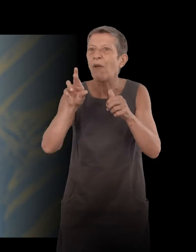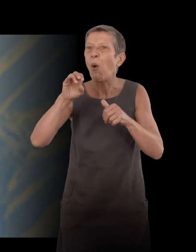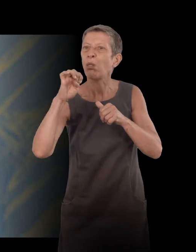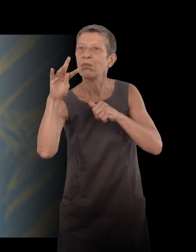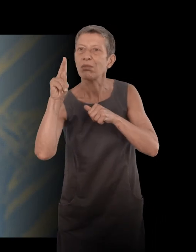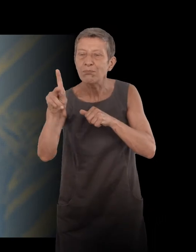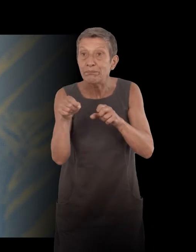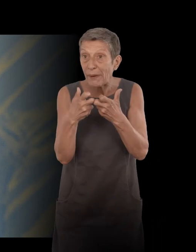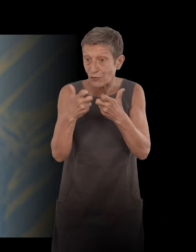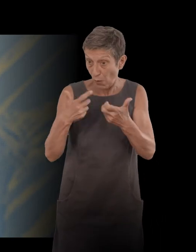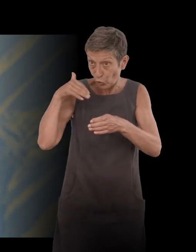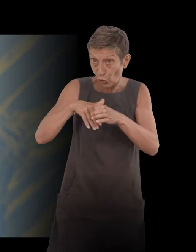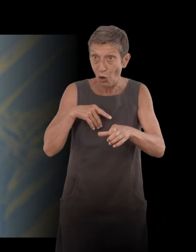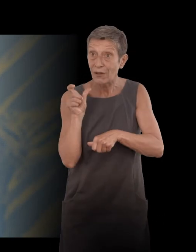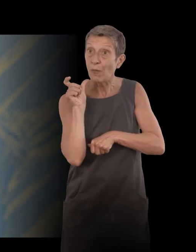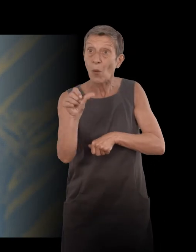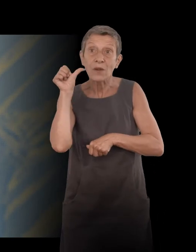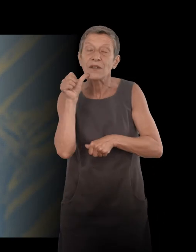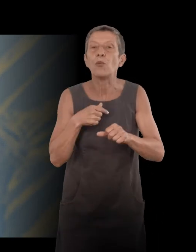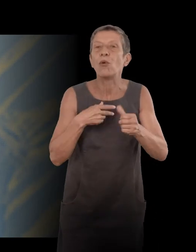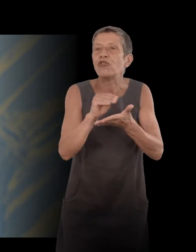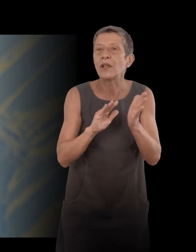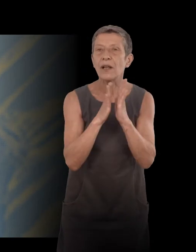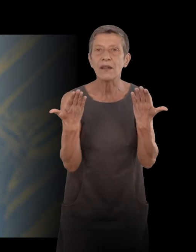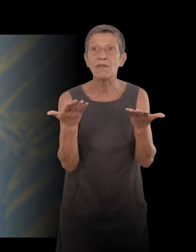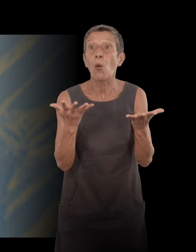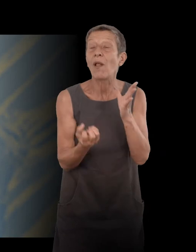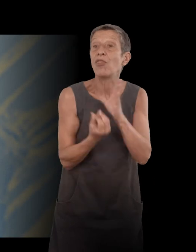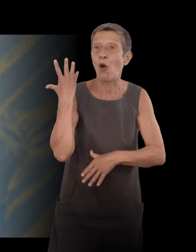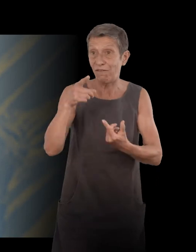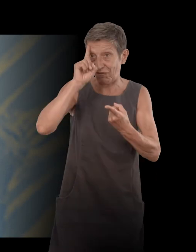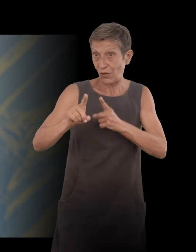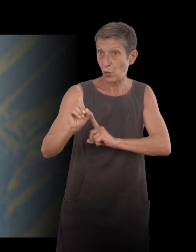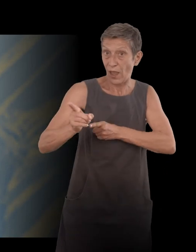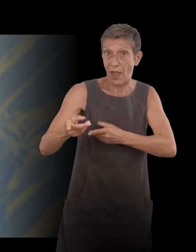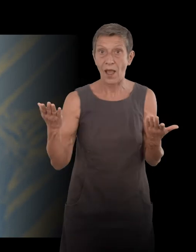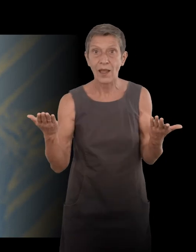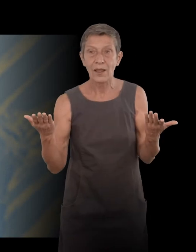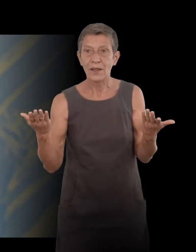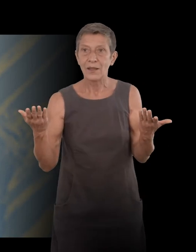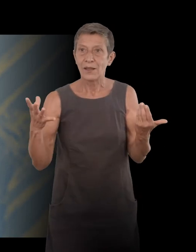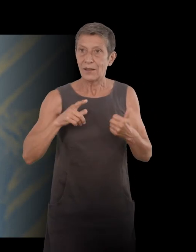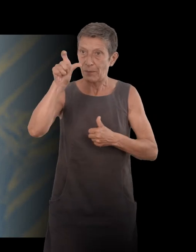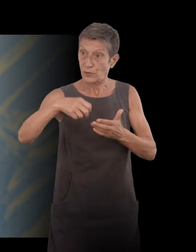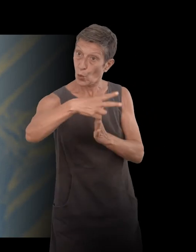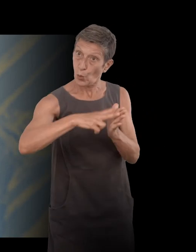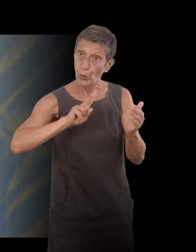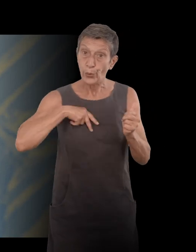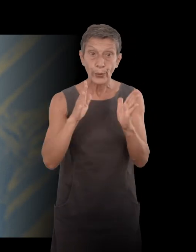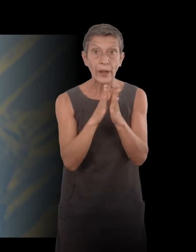D'ailleurs, quand j'ai écrit « Quoi de neuf » sur l'Ayer, il y a des gens qui m'ont lu le livre et qui ont dit